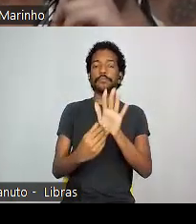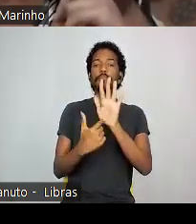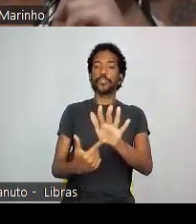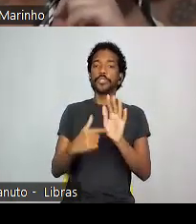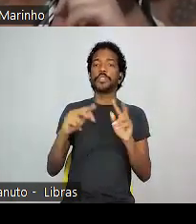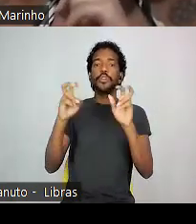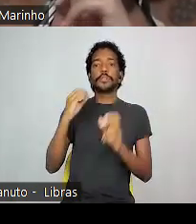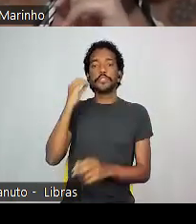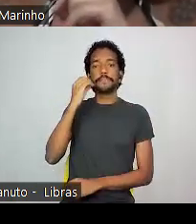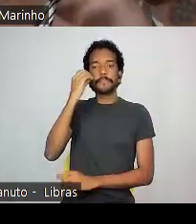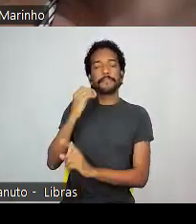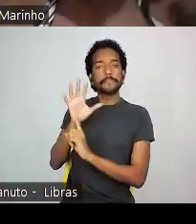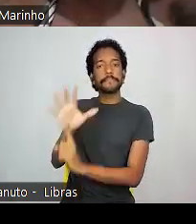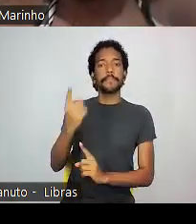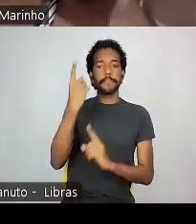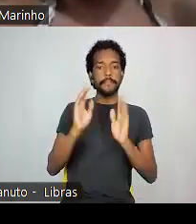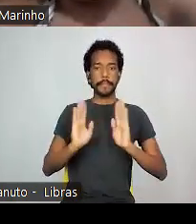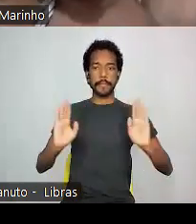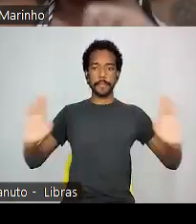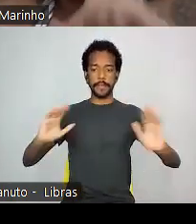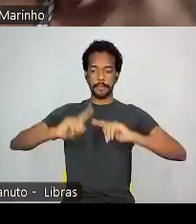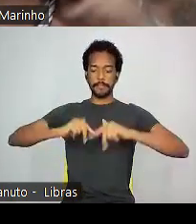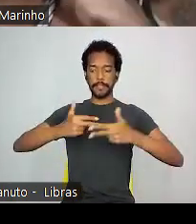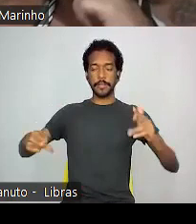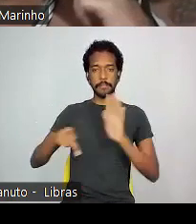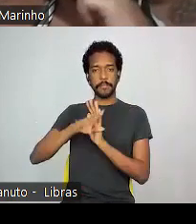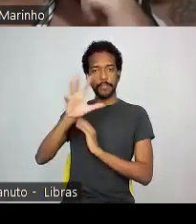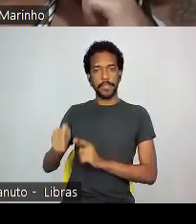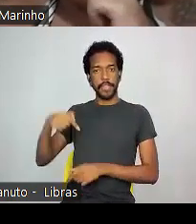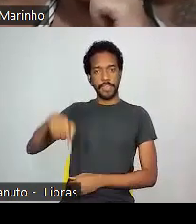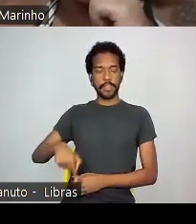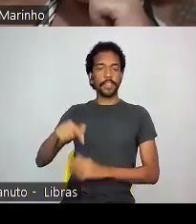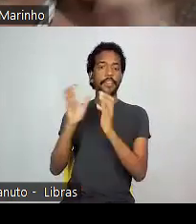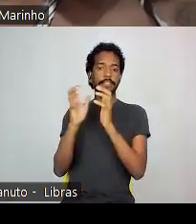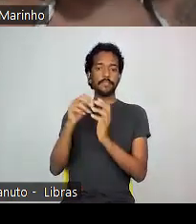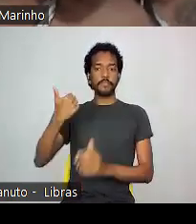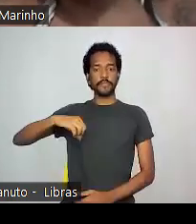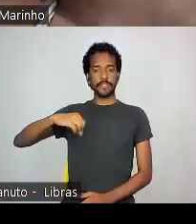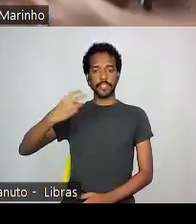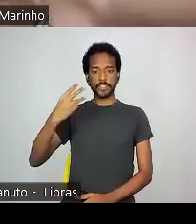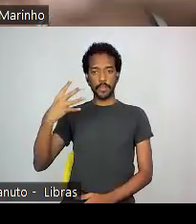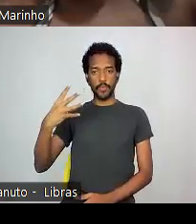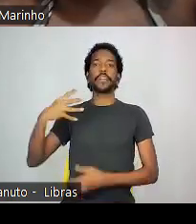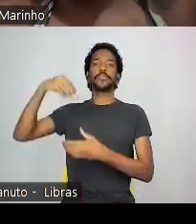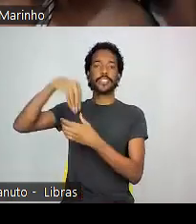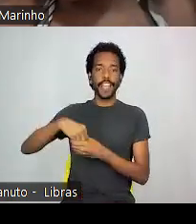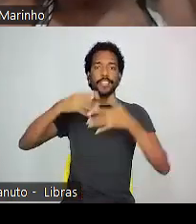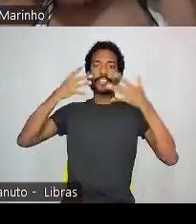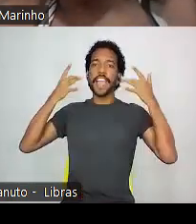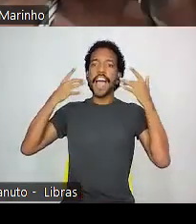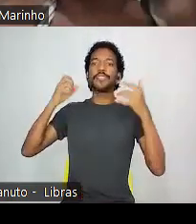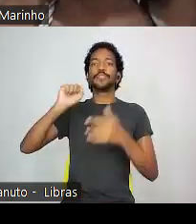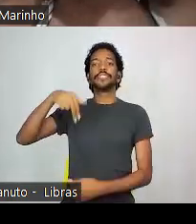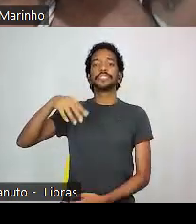exposição de objetos de matriz africana que aconteceu aqui em Recife, em 1934, no Teatro de Santo Isabel, que é tipo o Teatro